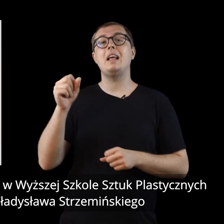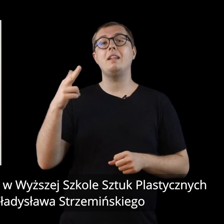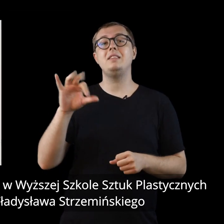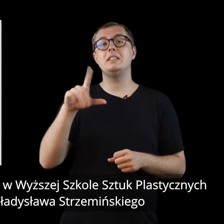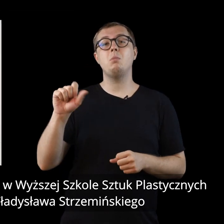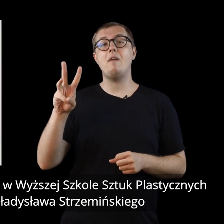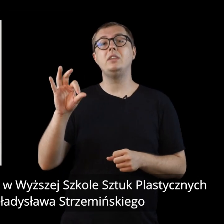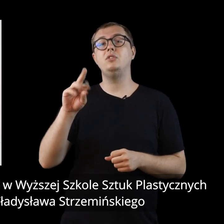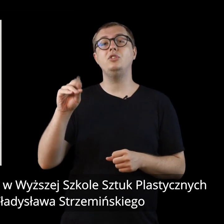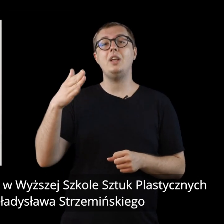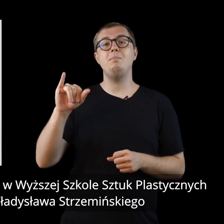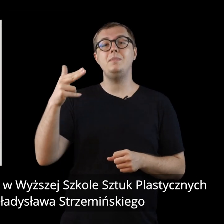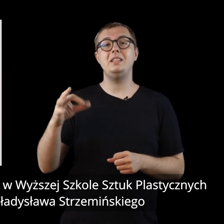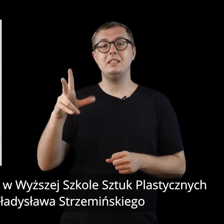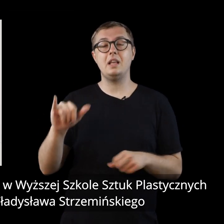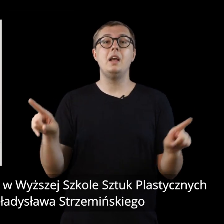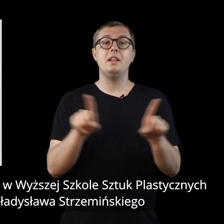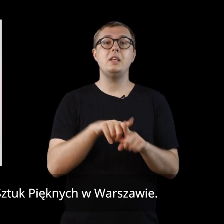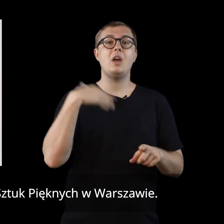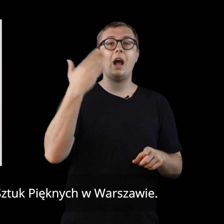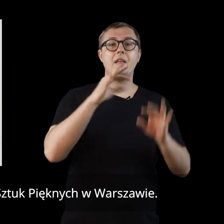Strzemińskiego i w Akademii Sztuk Pięknych w Warszawie.